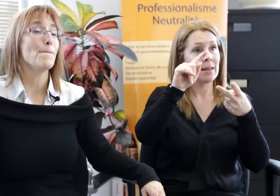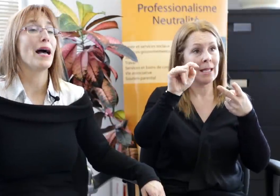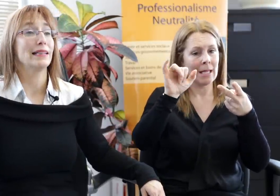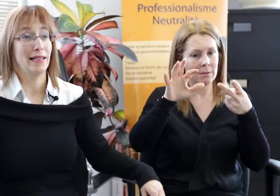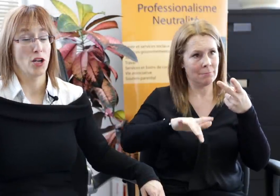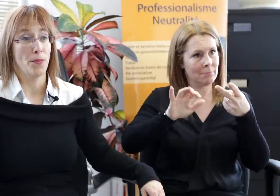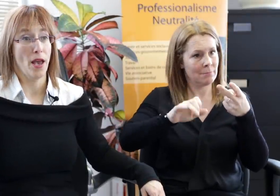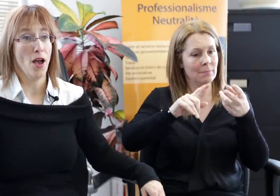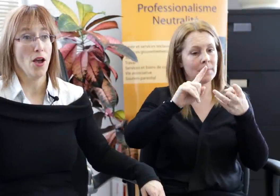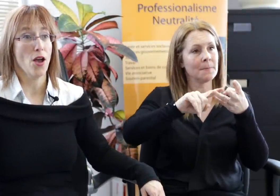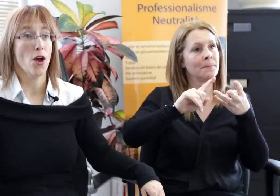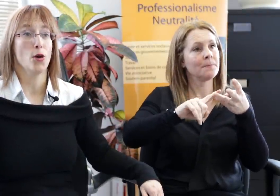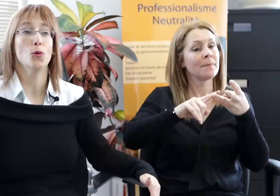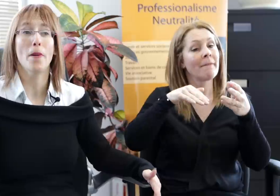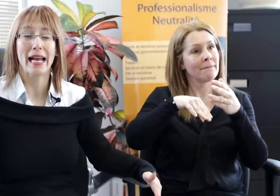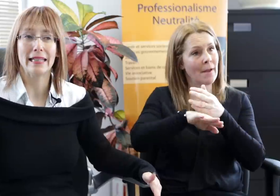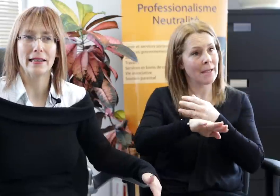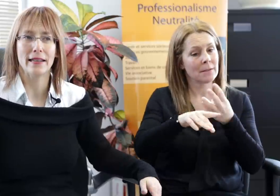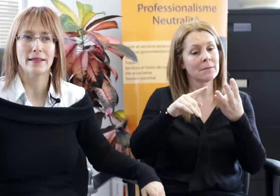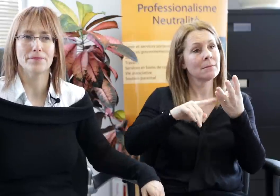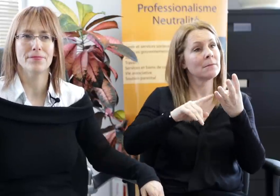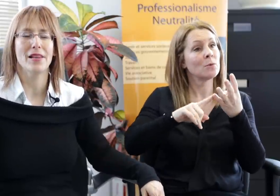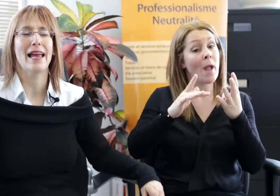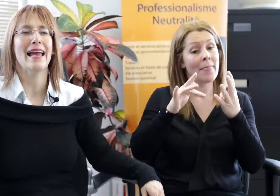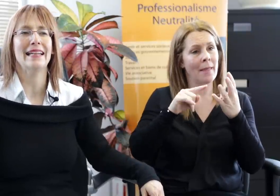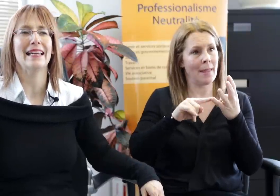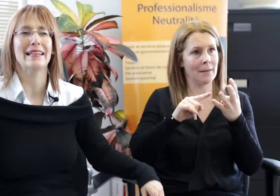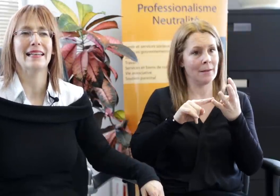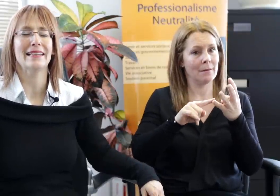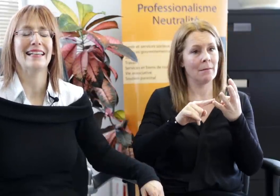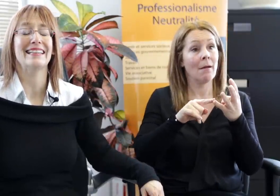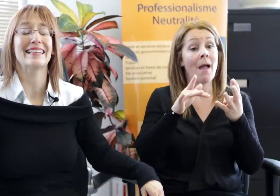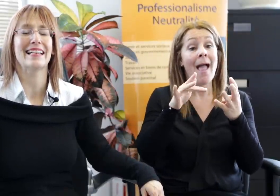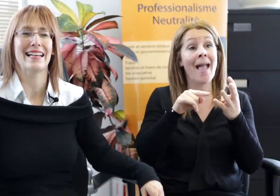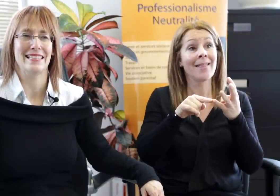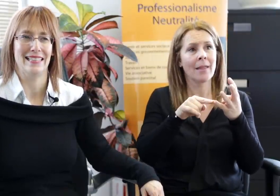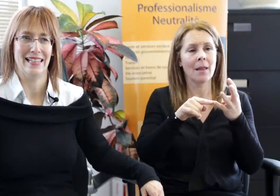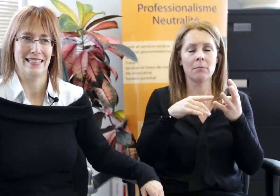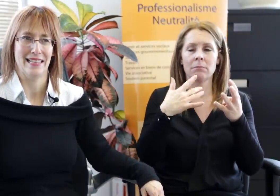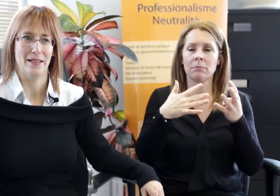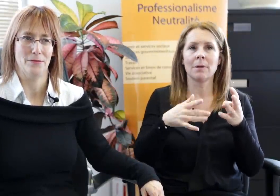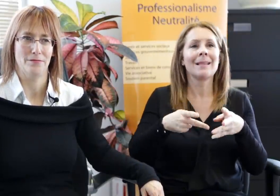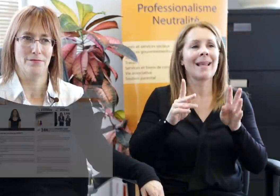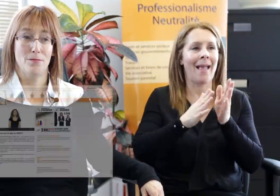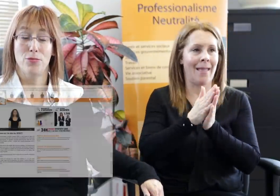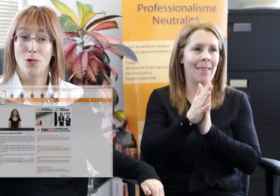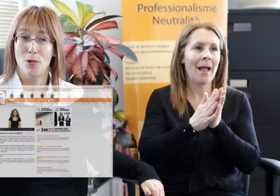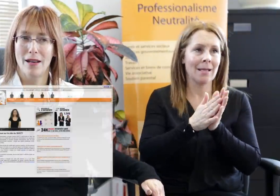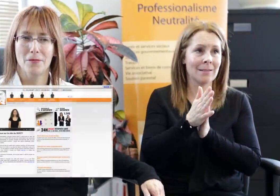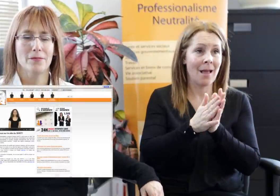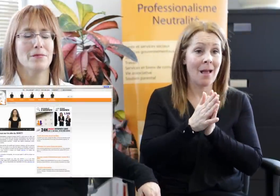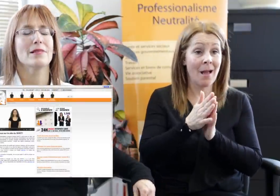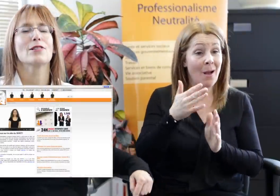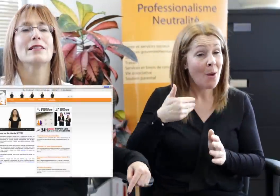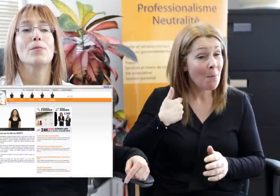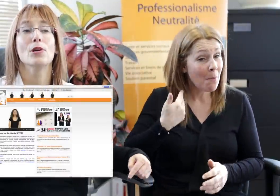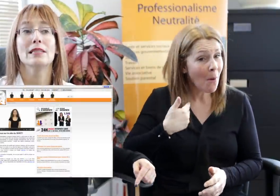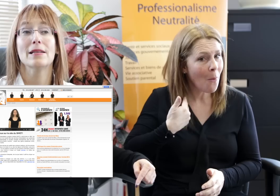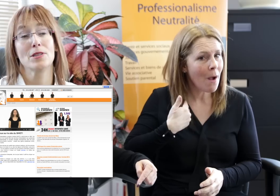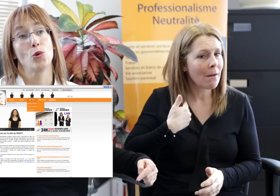par télécopieur ou par Internet. Internet est très intéressant. Pourquoi? C'est possible, c'est